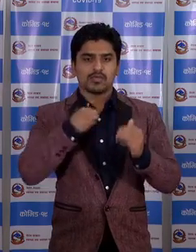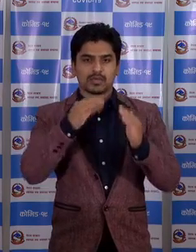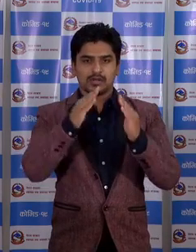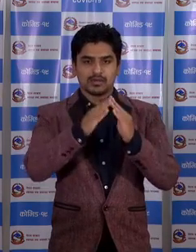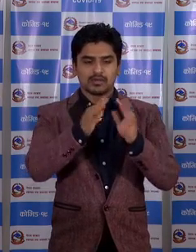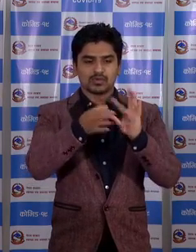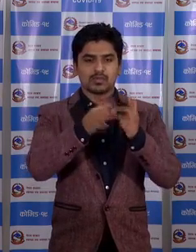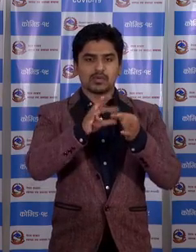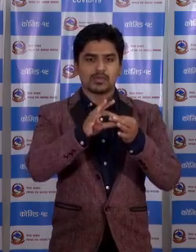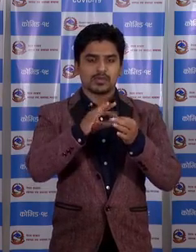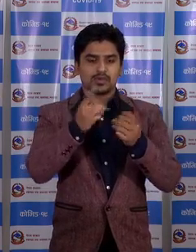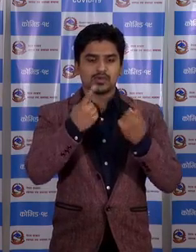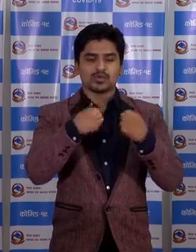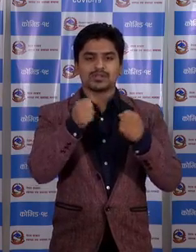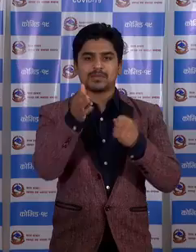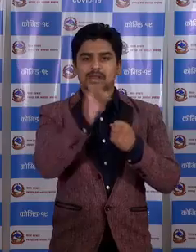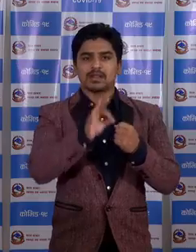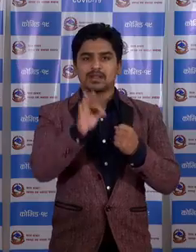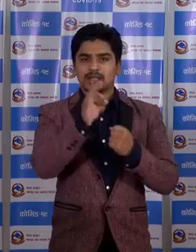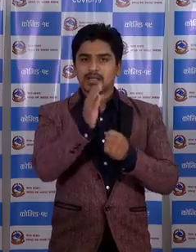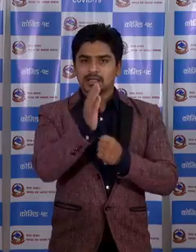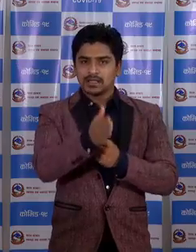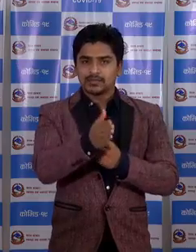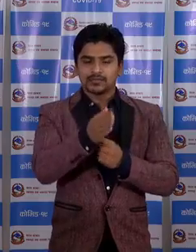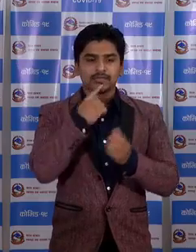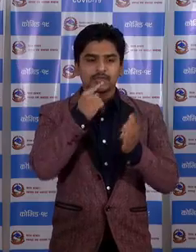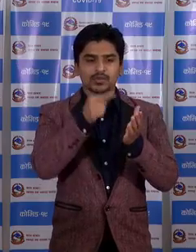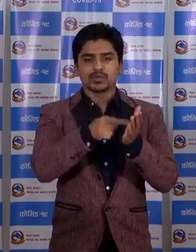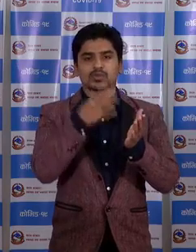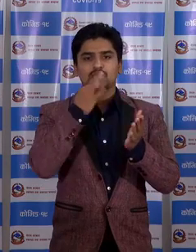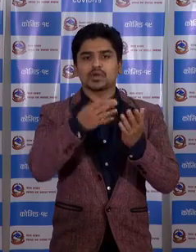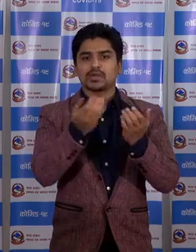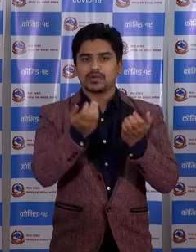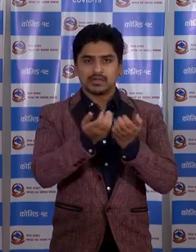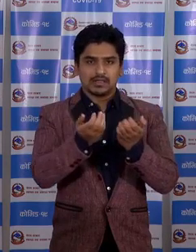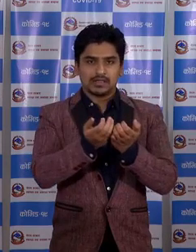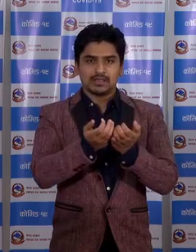समन्नोय मां स्वास्ते तथा जन्संख्य मंत्रालायले तय गर्ने गरी